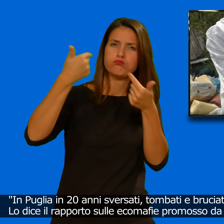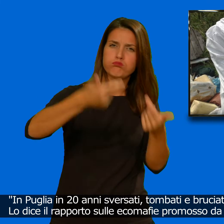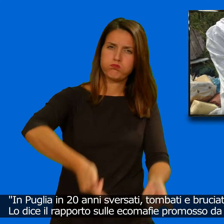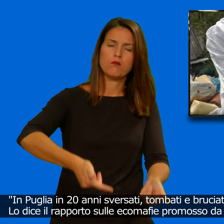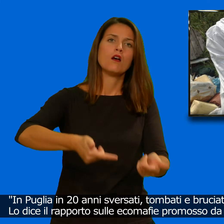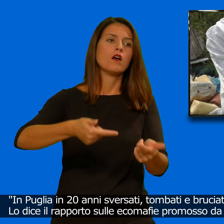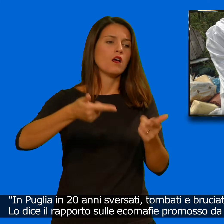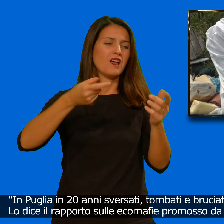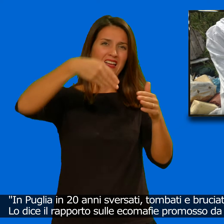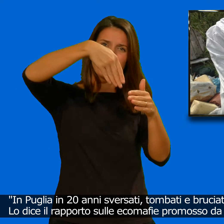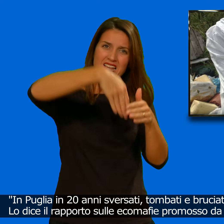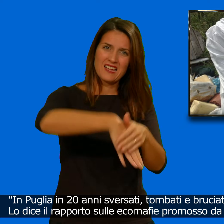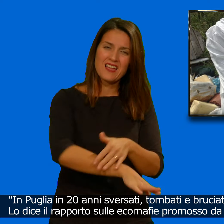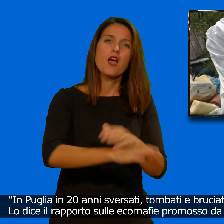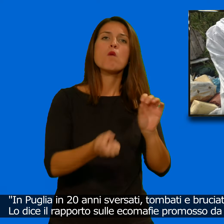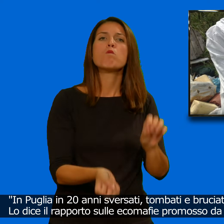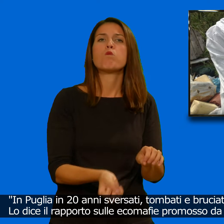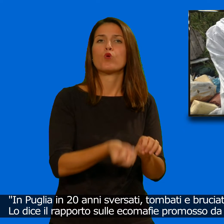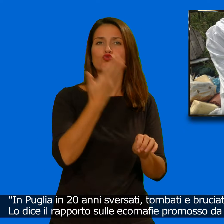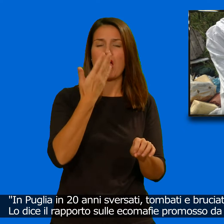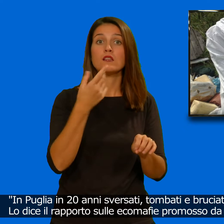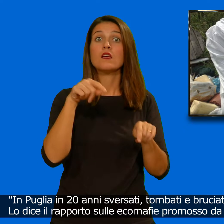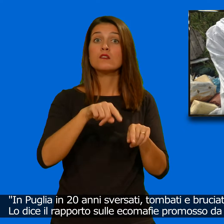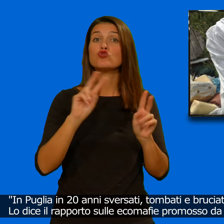Lo dice il rapporto sull'ecomafia promosso da Coldiretti.